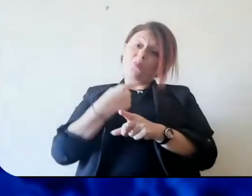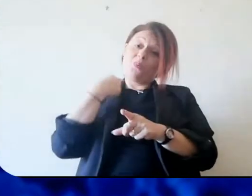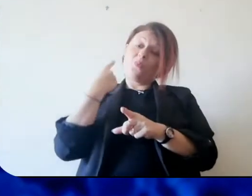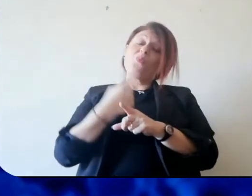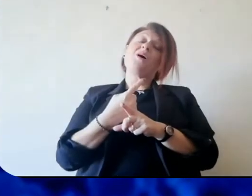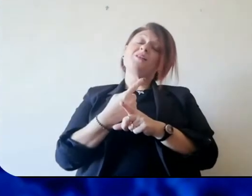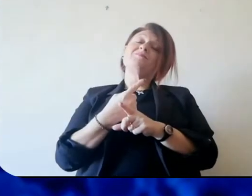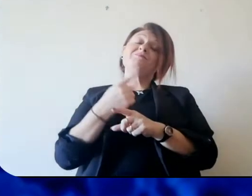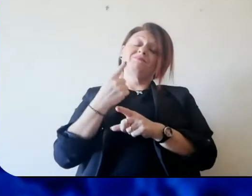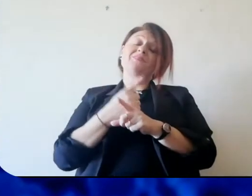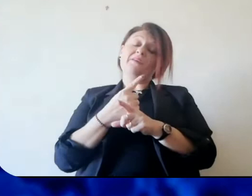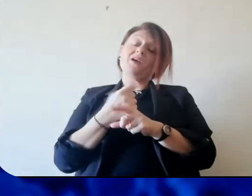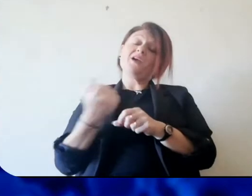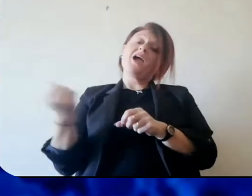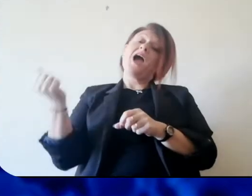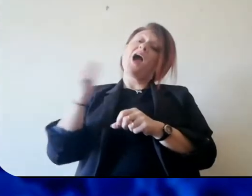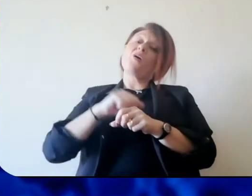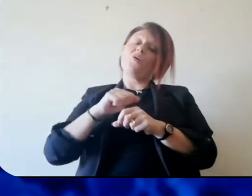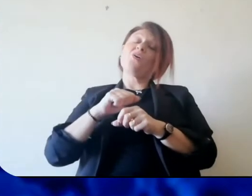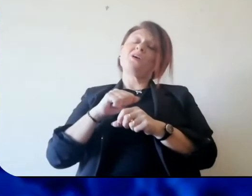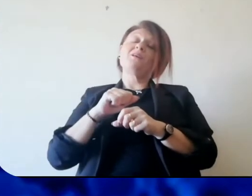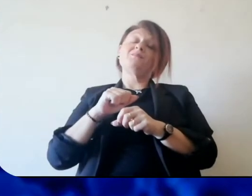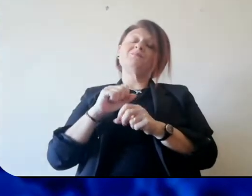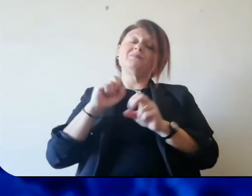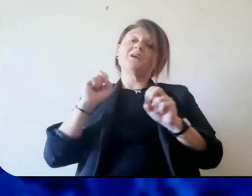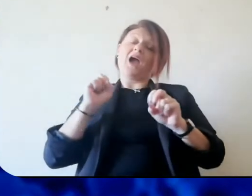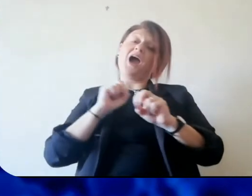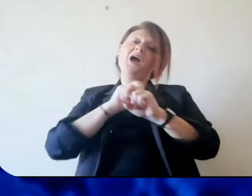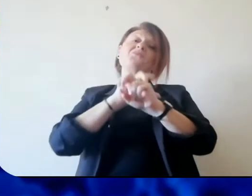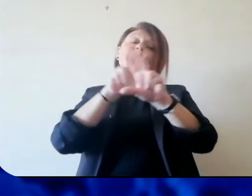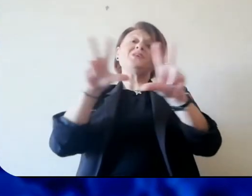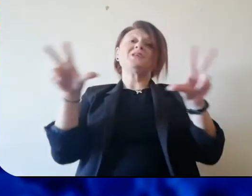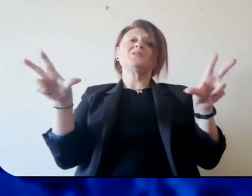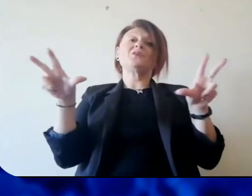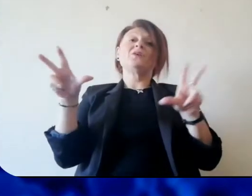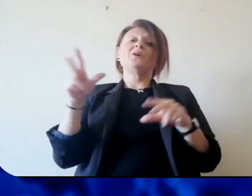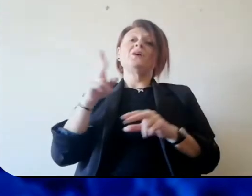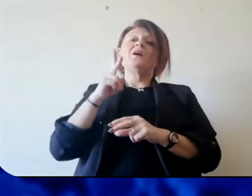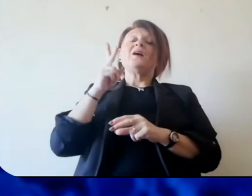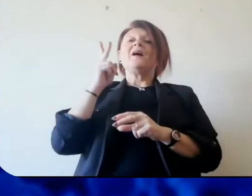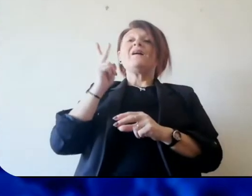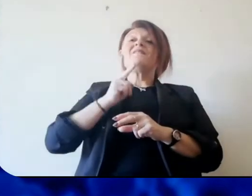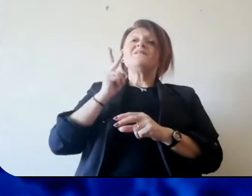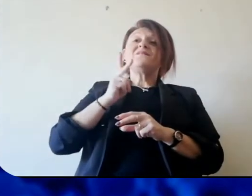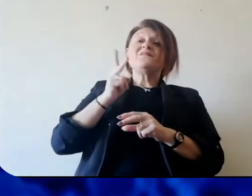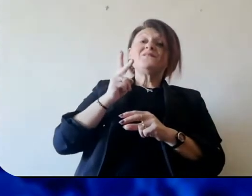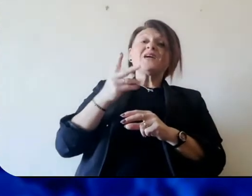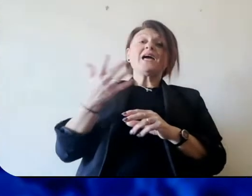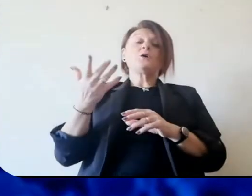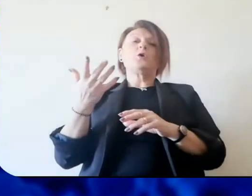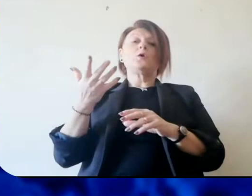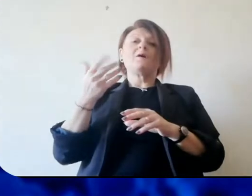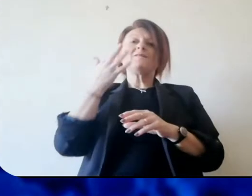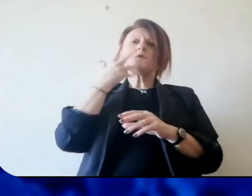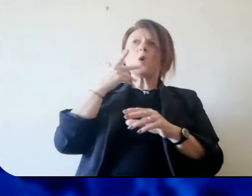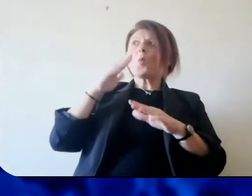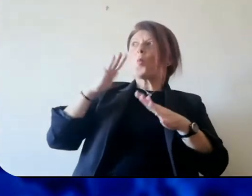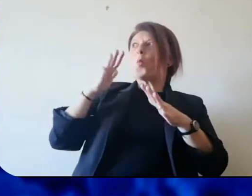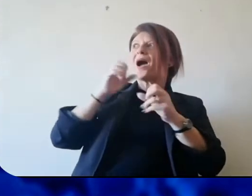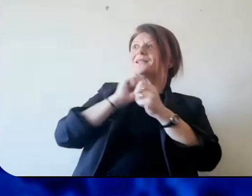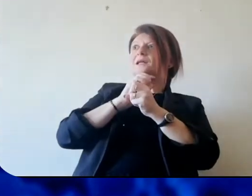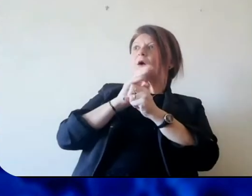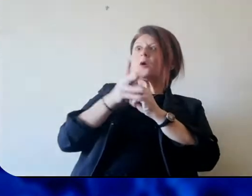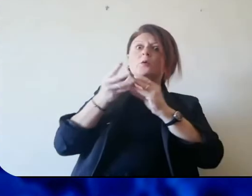mi sento di doverlo fare ancora una volta. Noi stiamo intravedendo